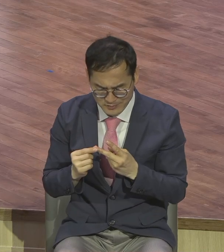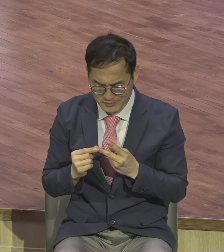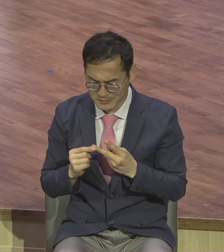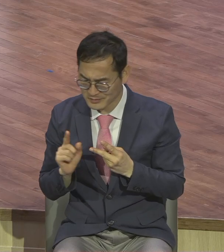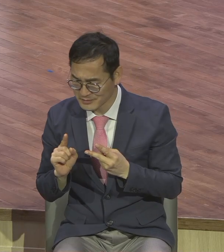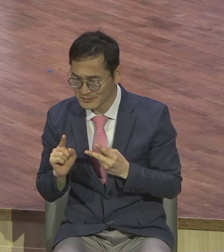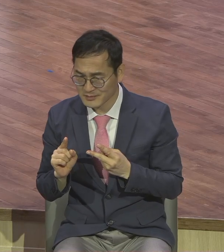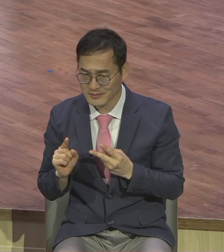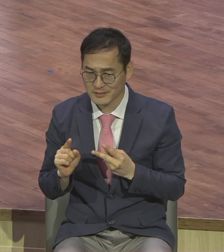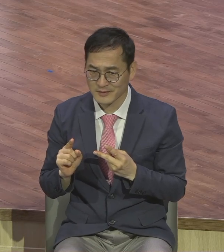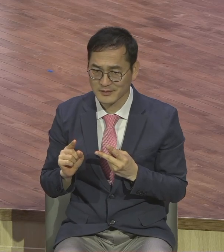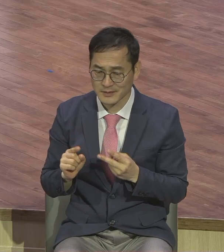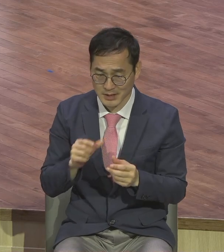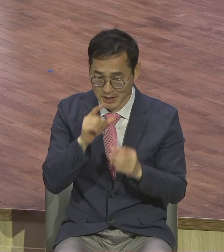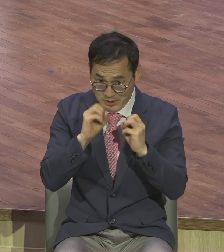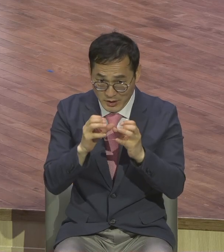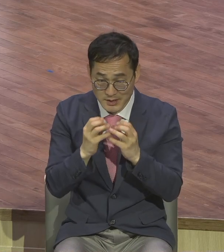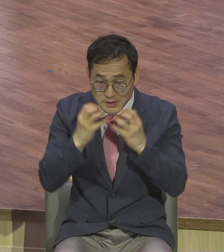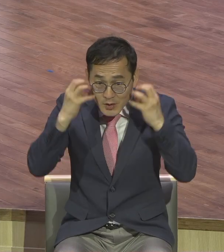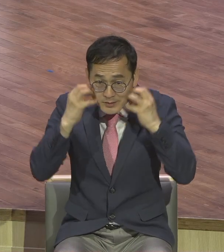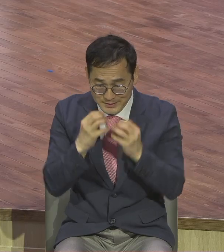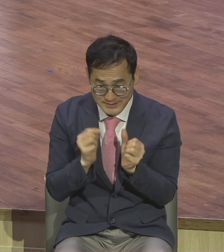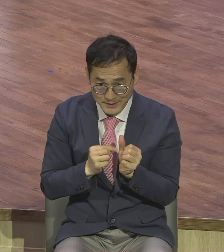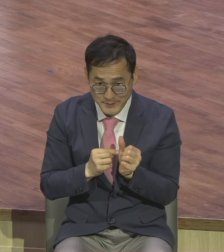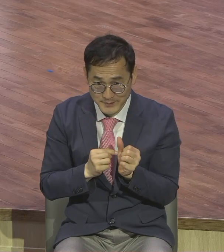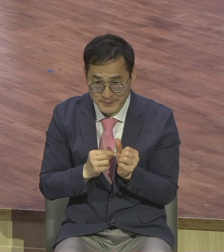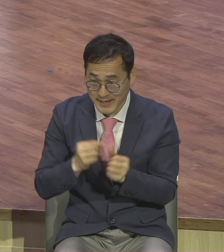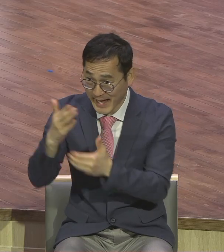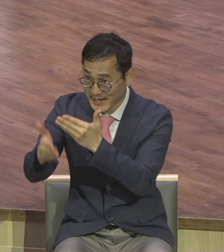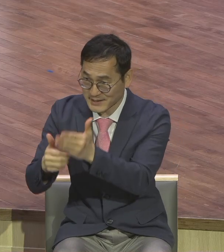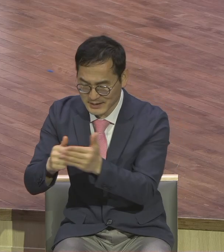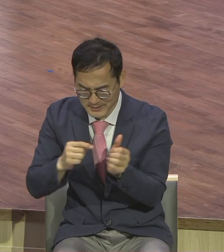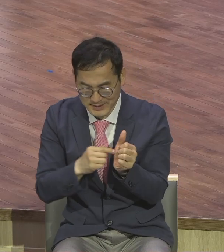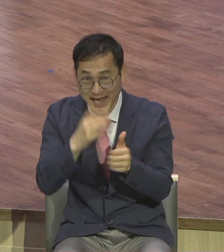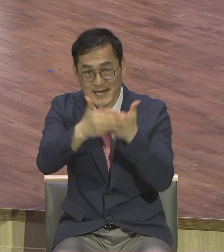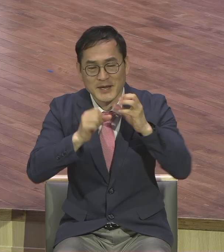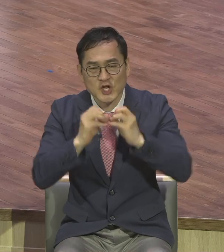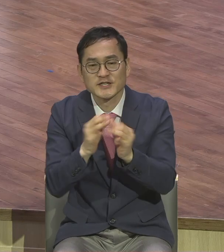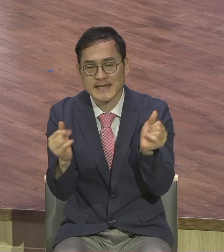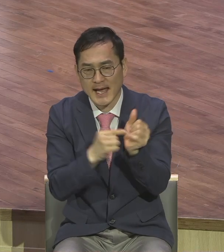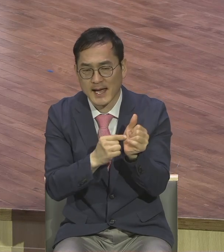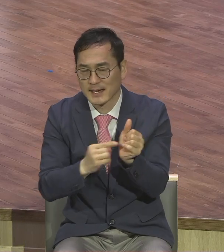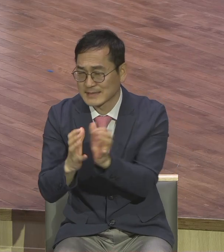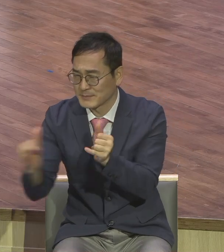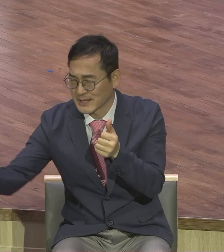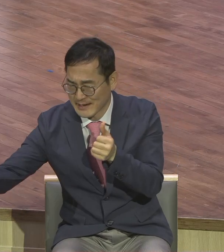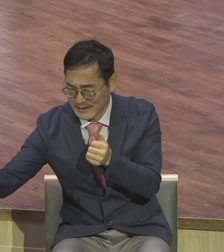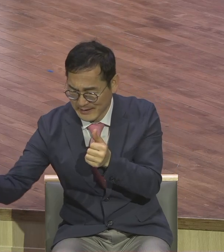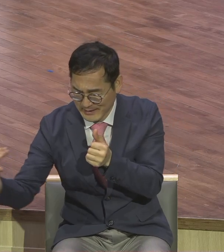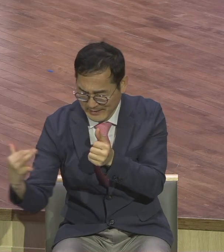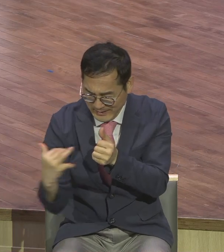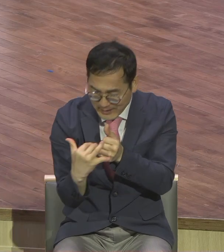하나님의 선지자로 보고 있는 전 이스라엘 백성들이 있는데 사람으로부터 온 거라고 말해지면 도레마저 죽어요.